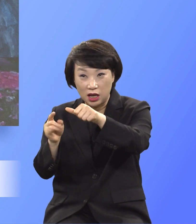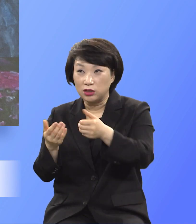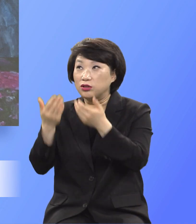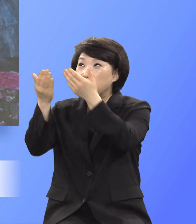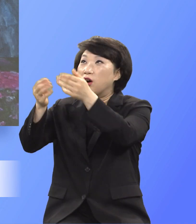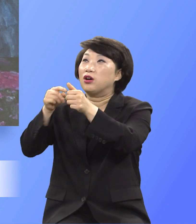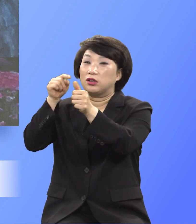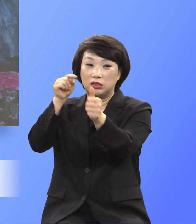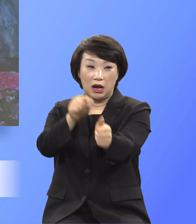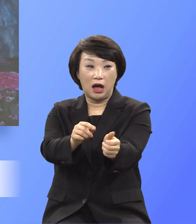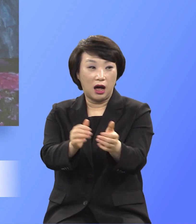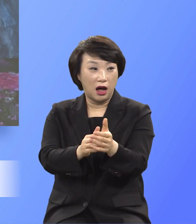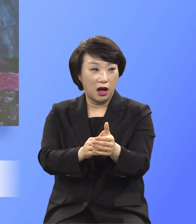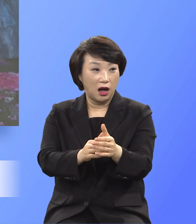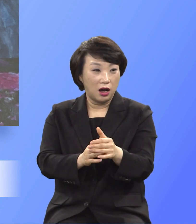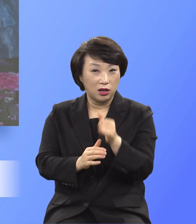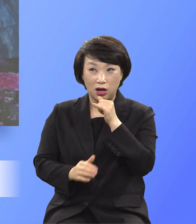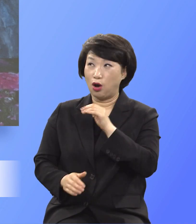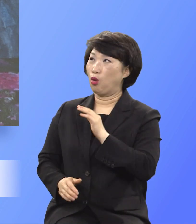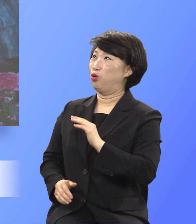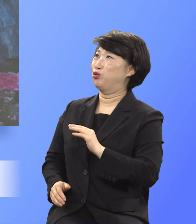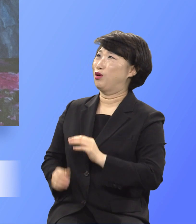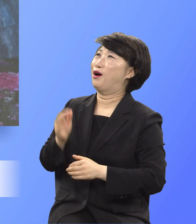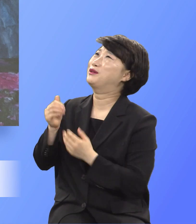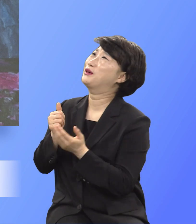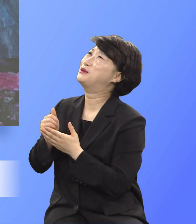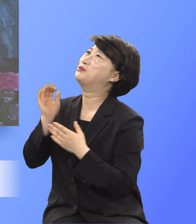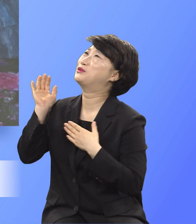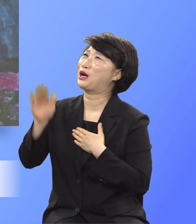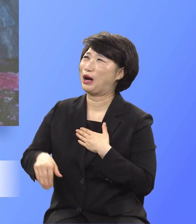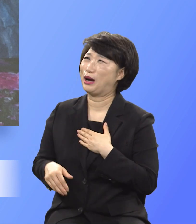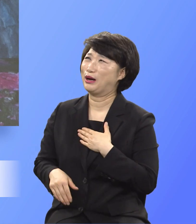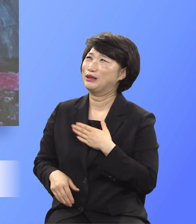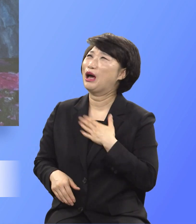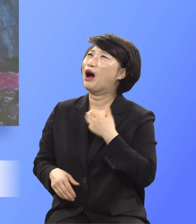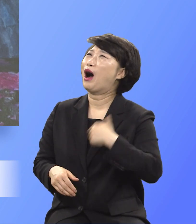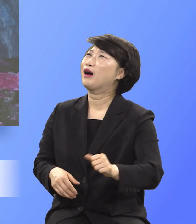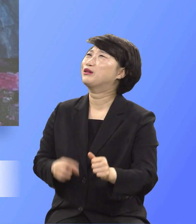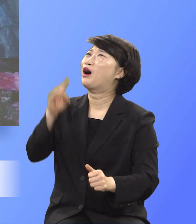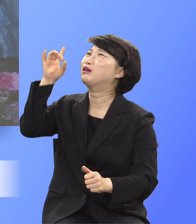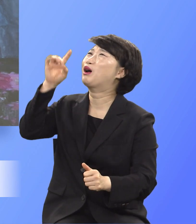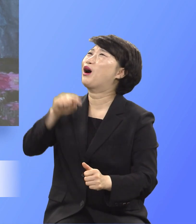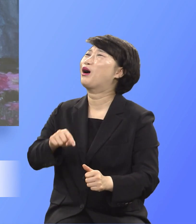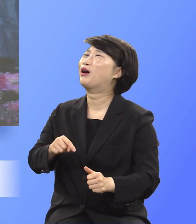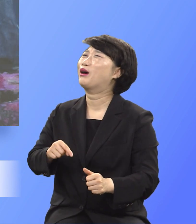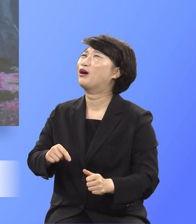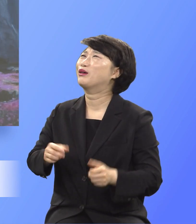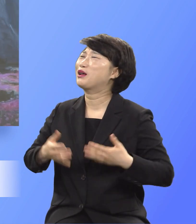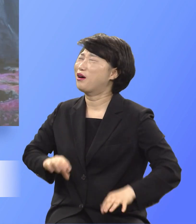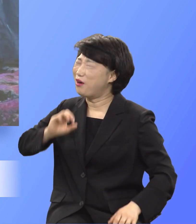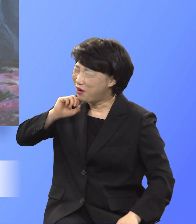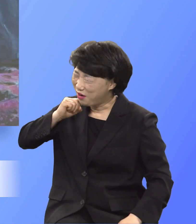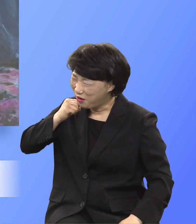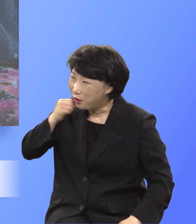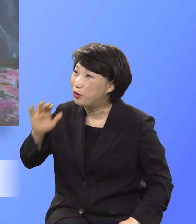하나님 그거 어떻게 생긴 자식입니까? 하나님은 그거 느껴주신